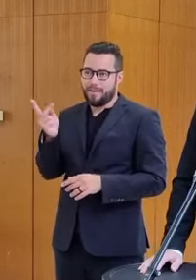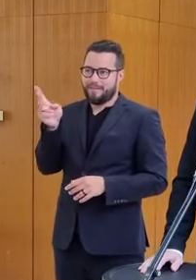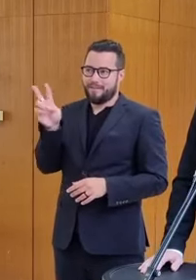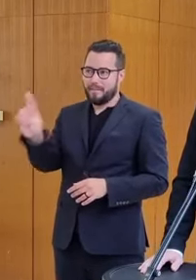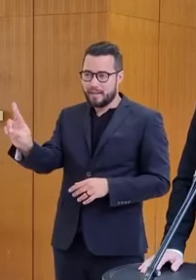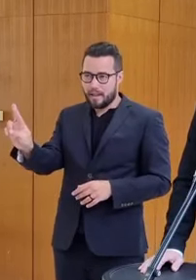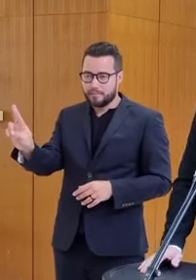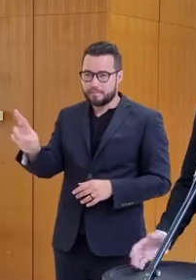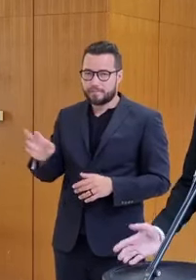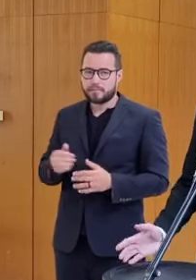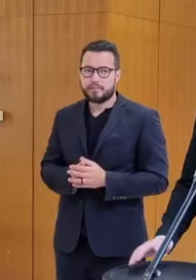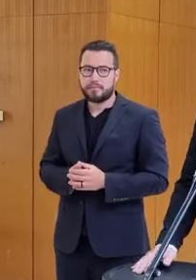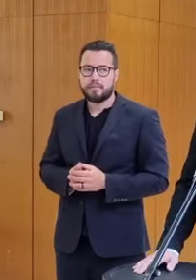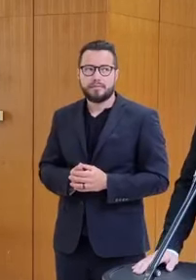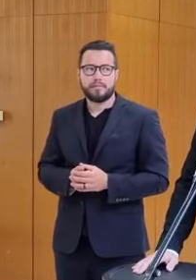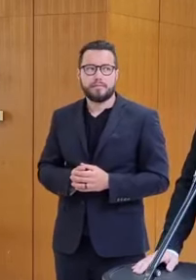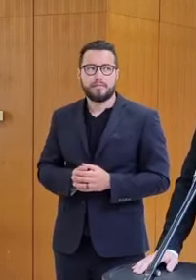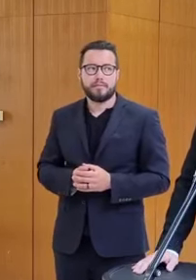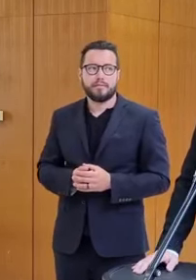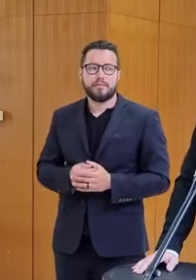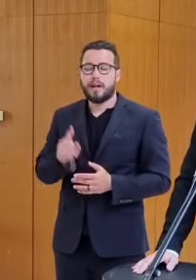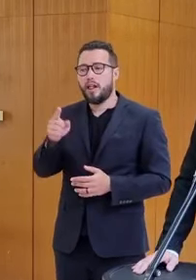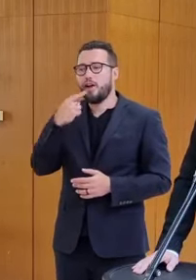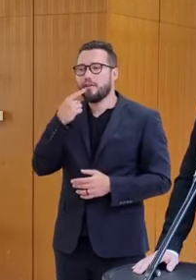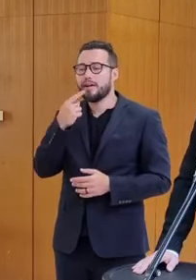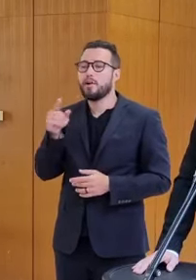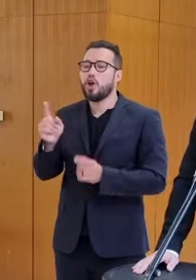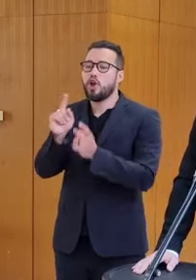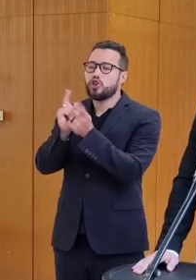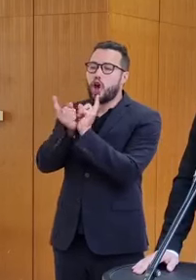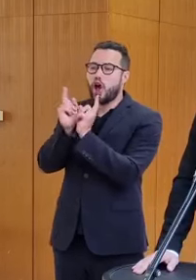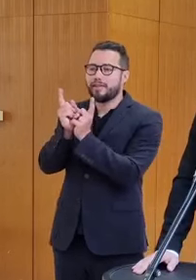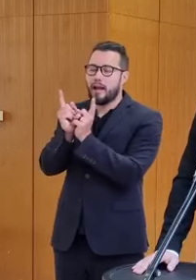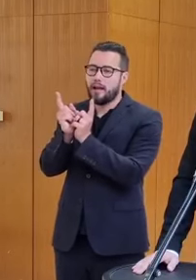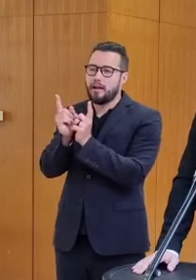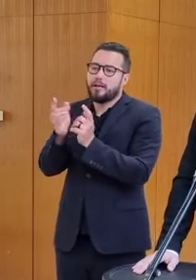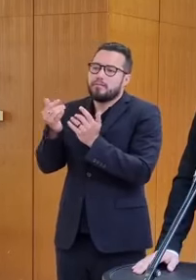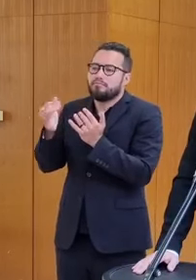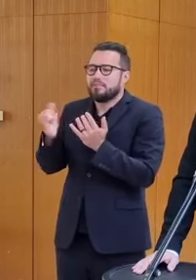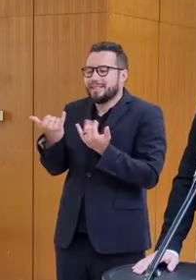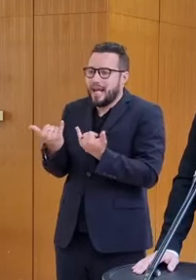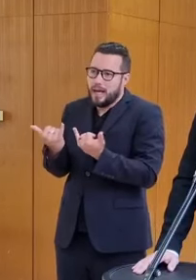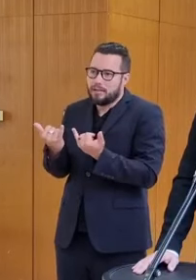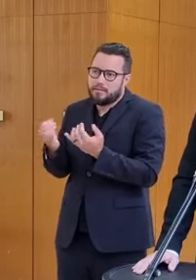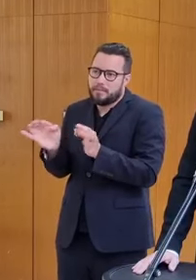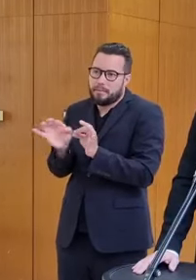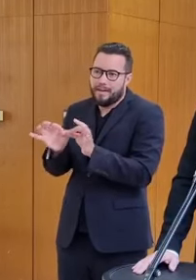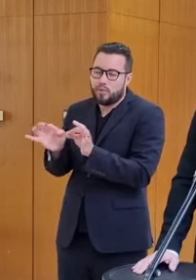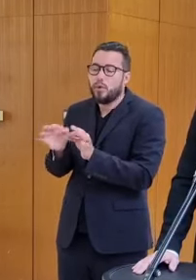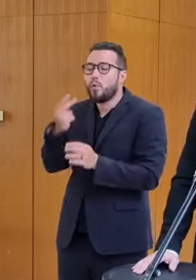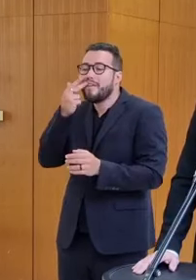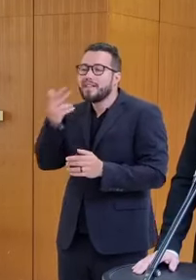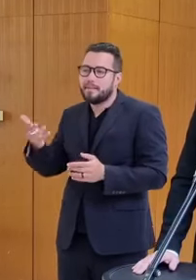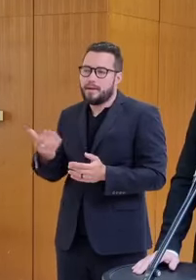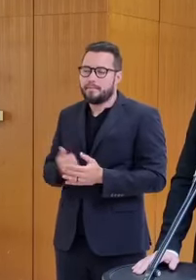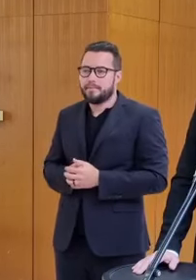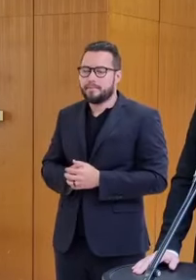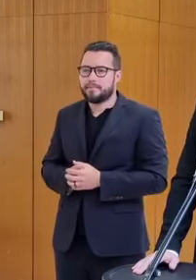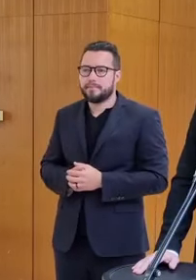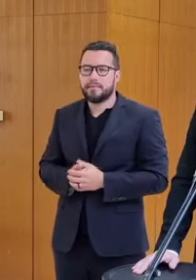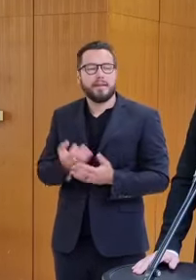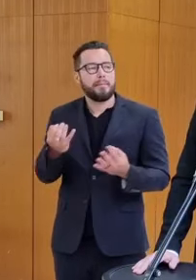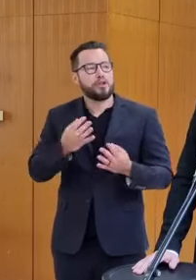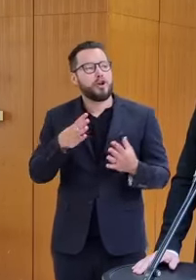Ale hovorím, tá dohoda ešte sa len krejuje a uvidíme, aká bude aj záverečná podoba. Prečo vôbec pán